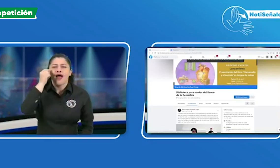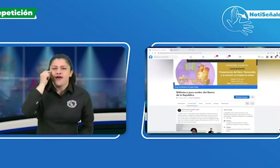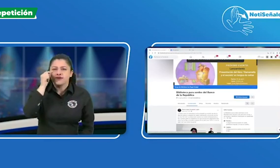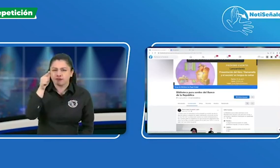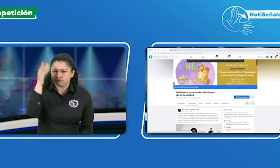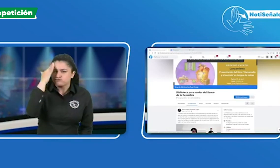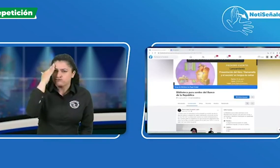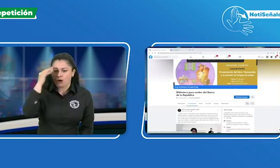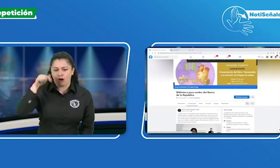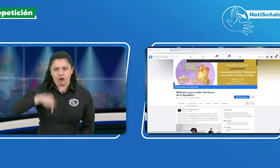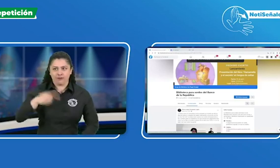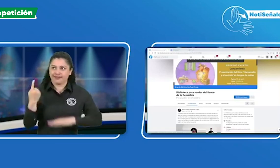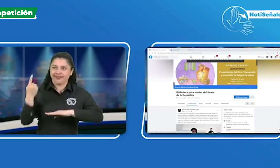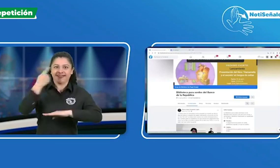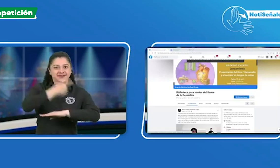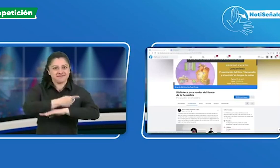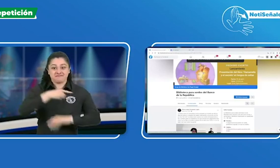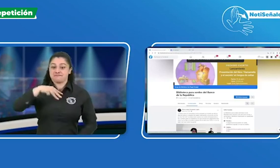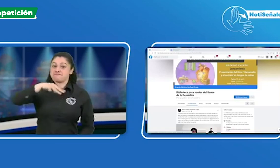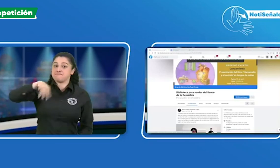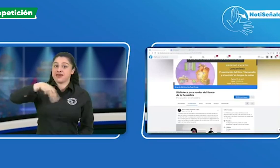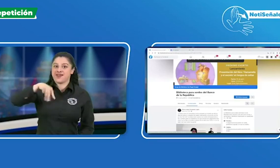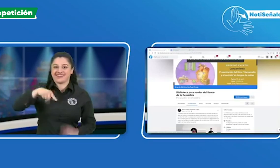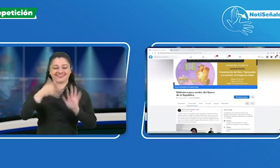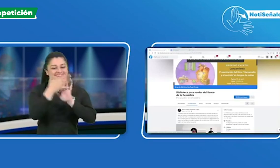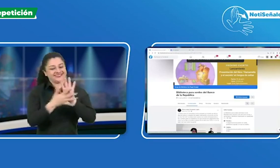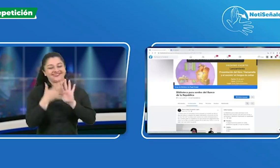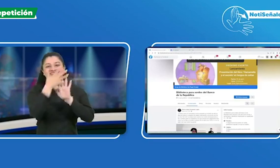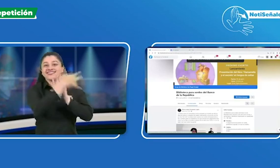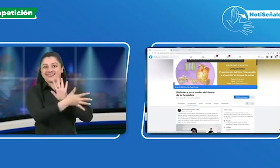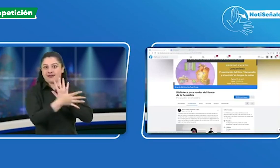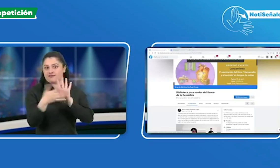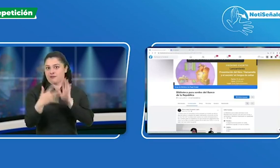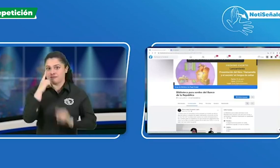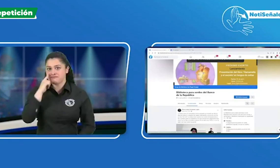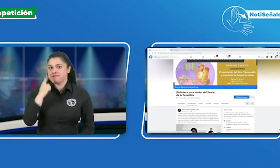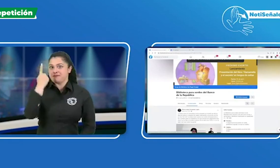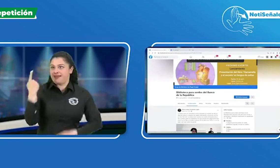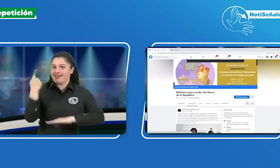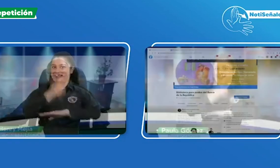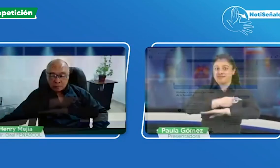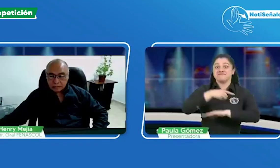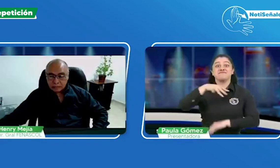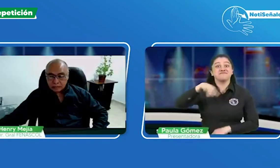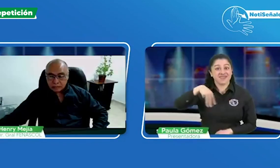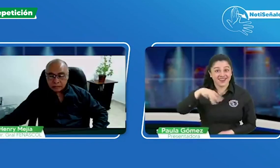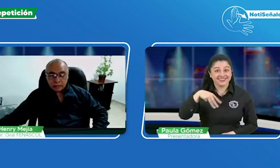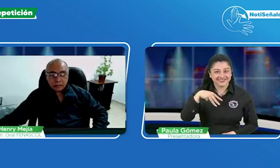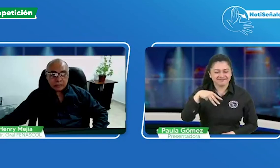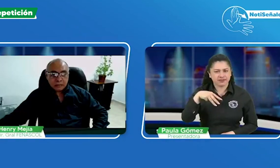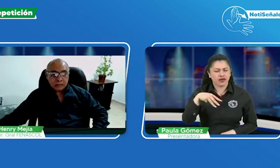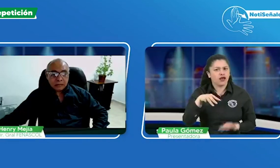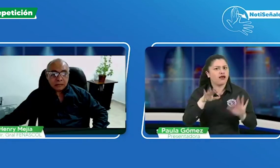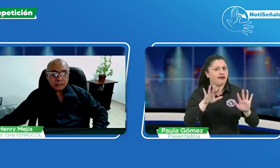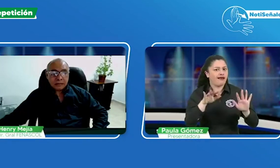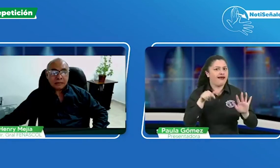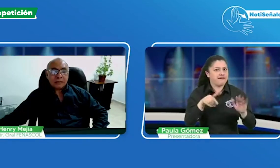ahora queremos continuar. Henry, sabes que es el primer día, miércoles, que estamos en Noticienales, ¿verdad?